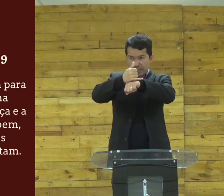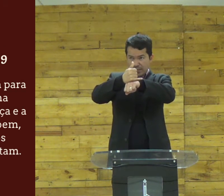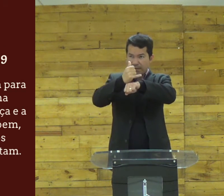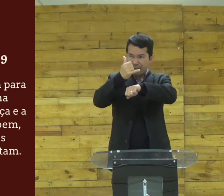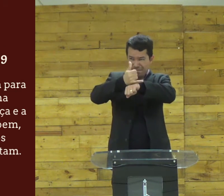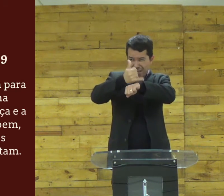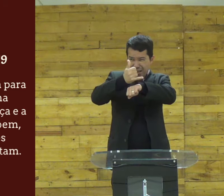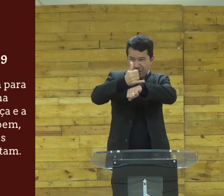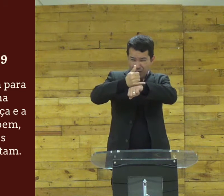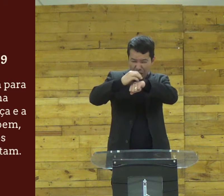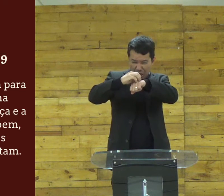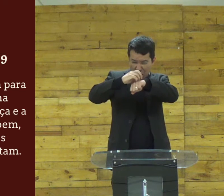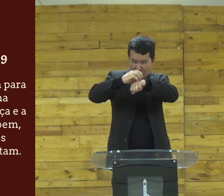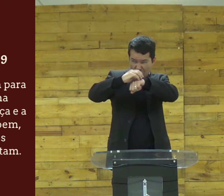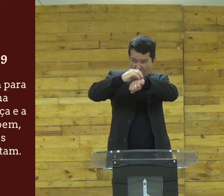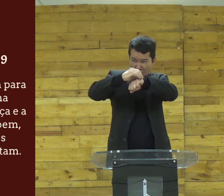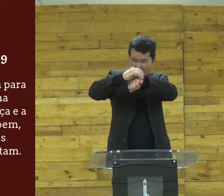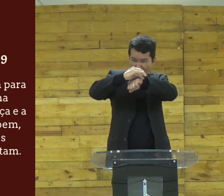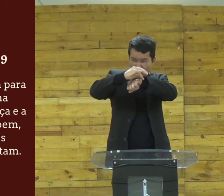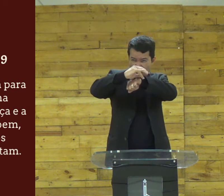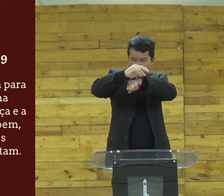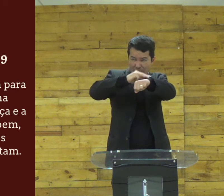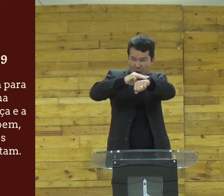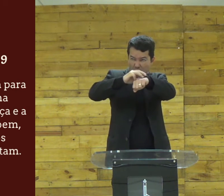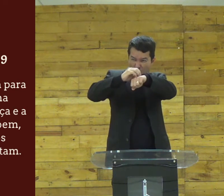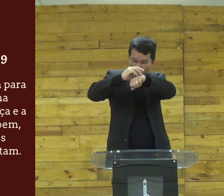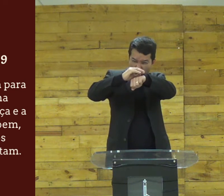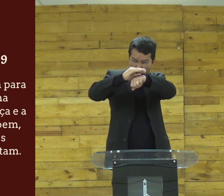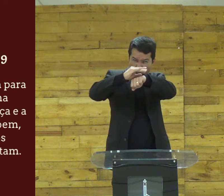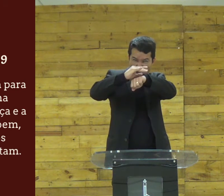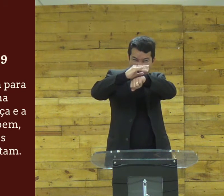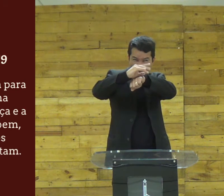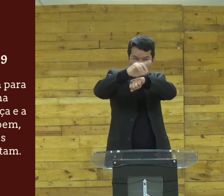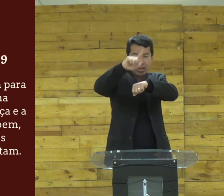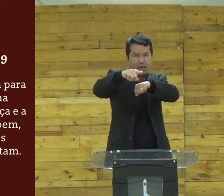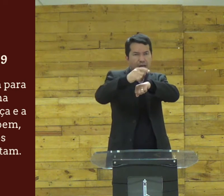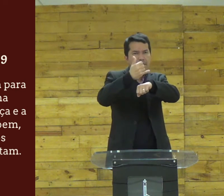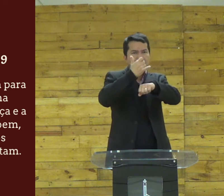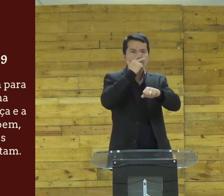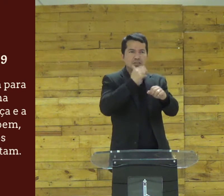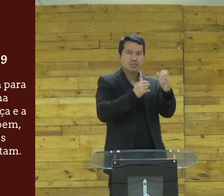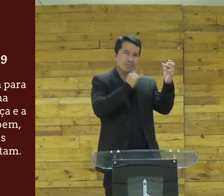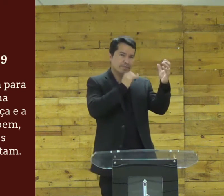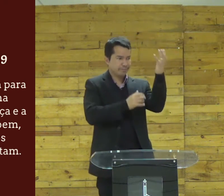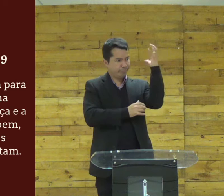e o ferro né algum metal e ele começa a adquirir um aspecto meio